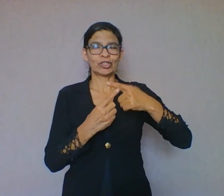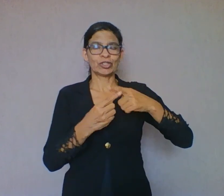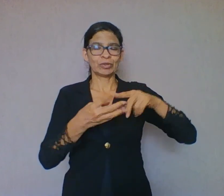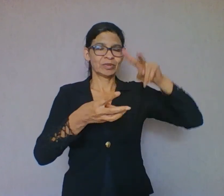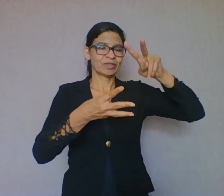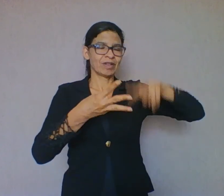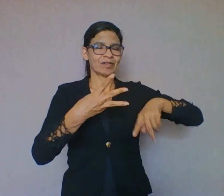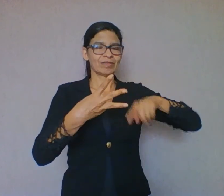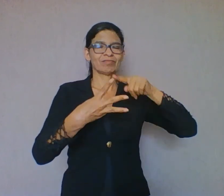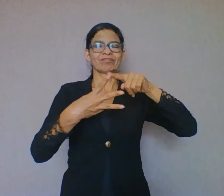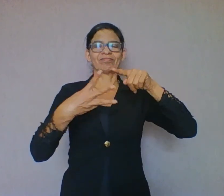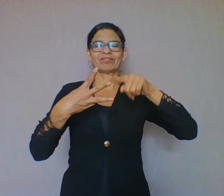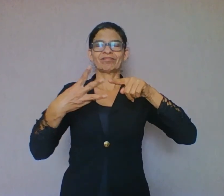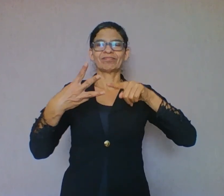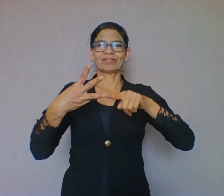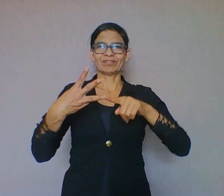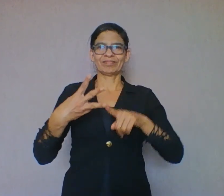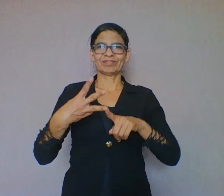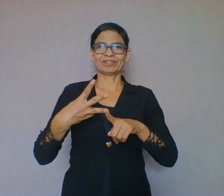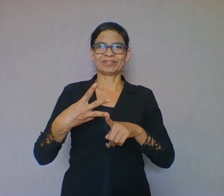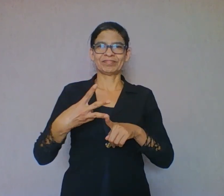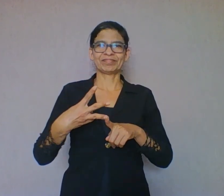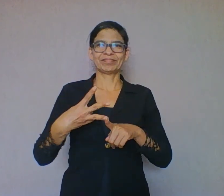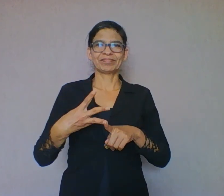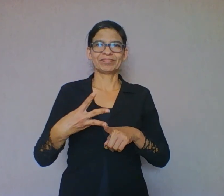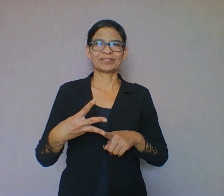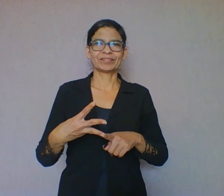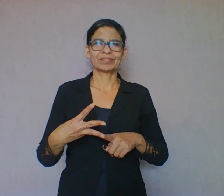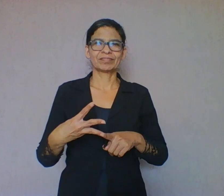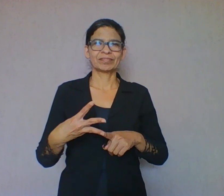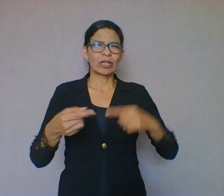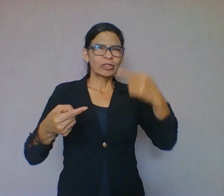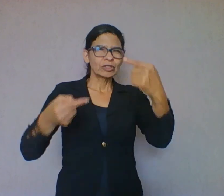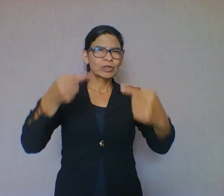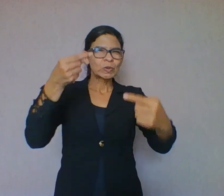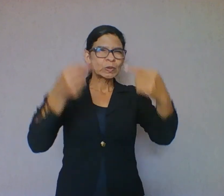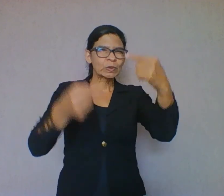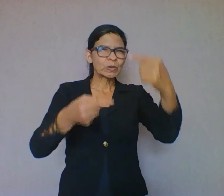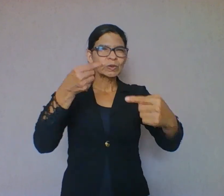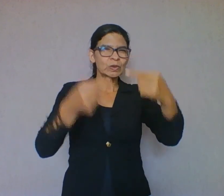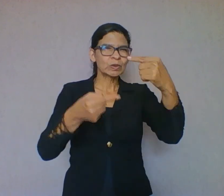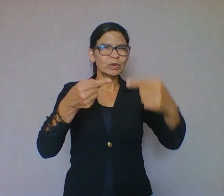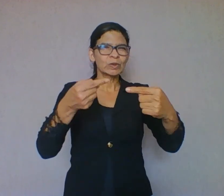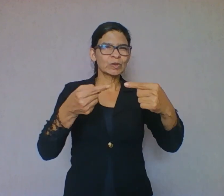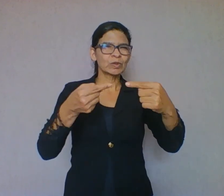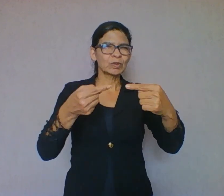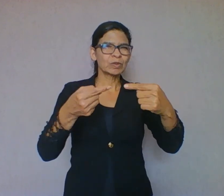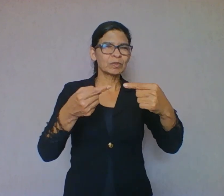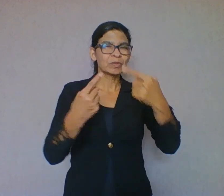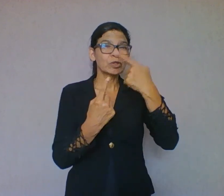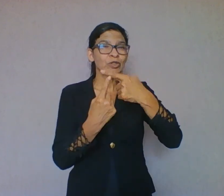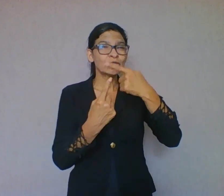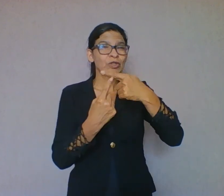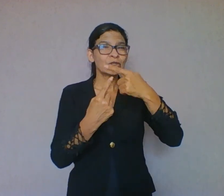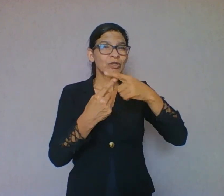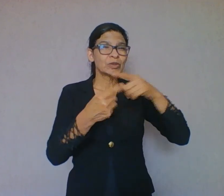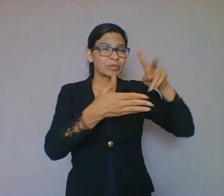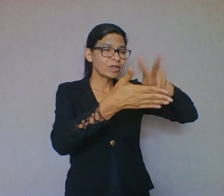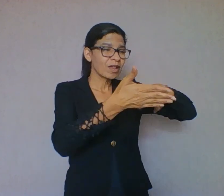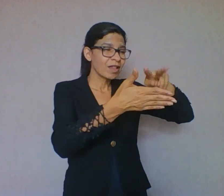atento. Discutam entre si os diferentes tipos de leitores que existem na sala de aula de vocês. De